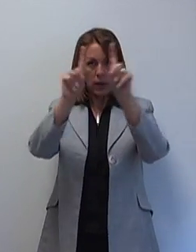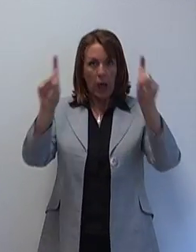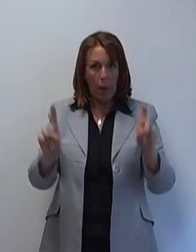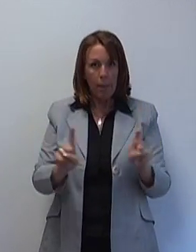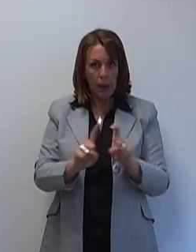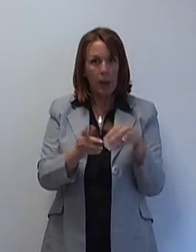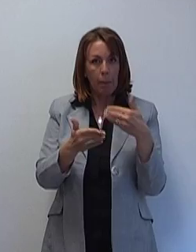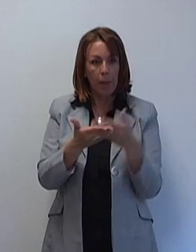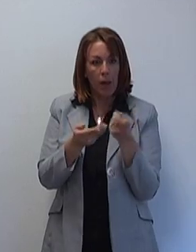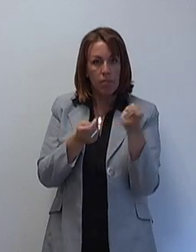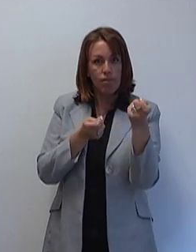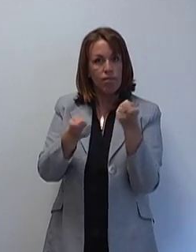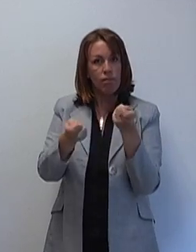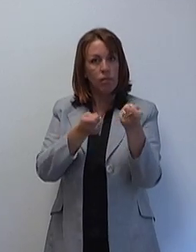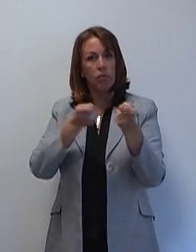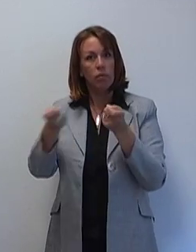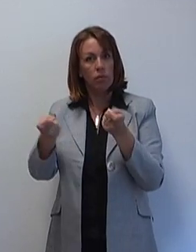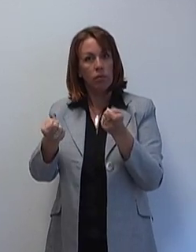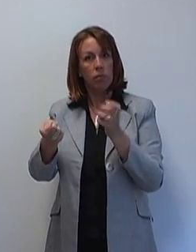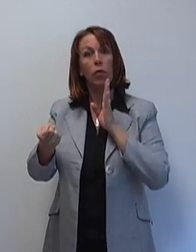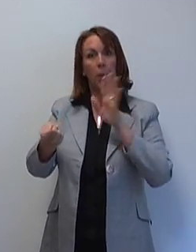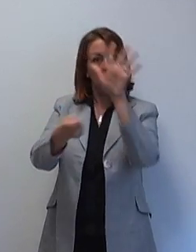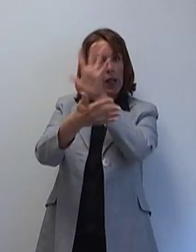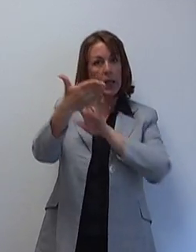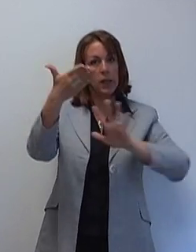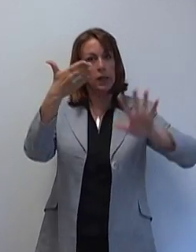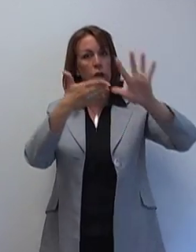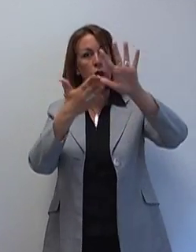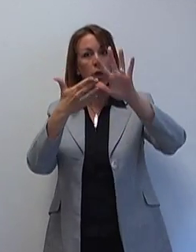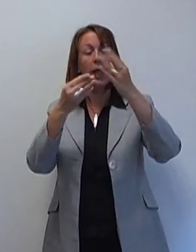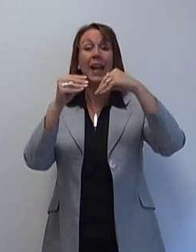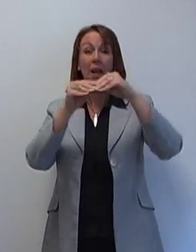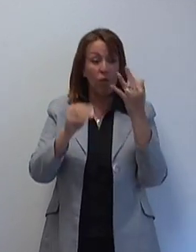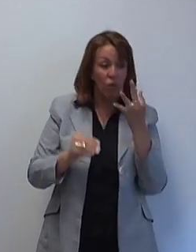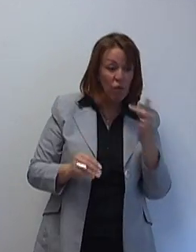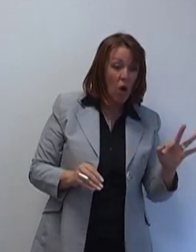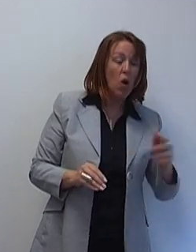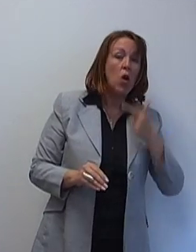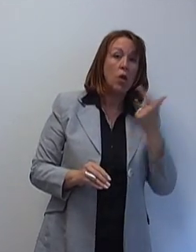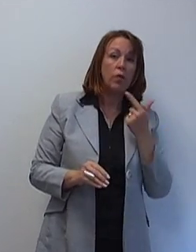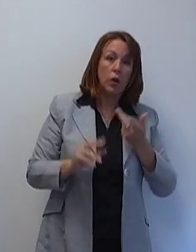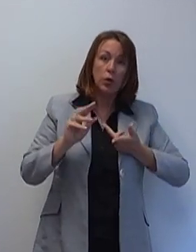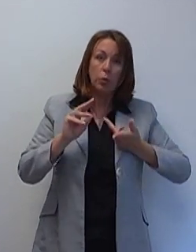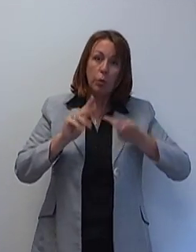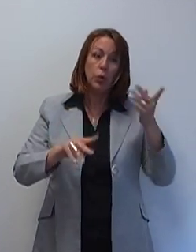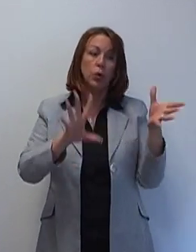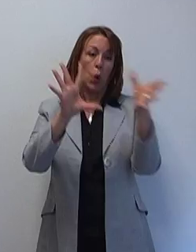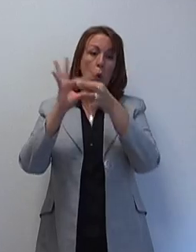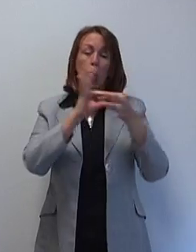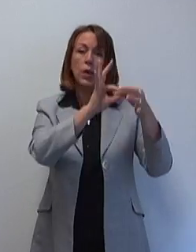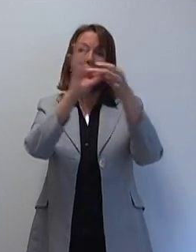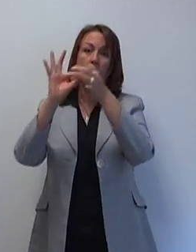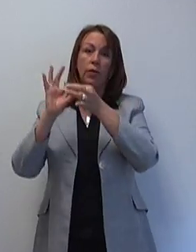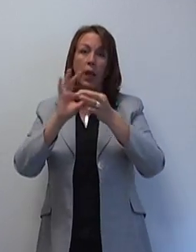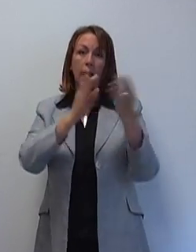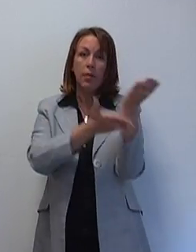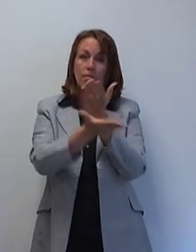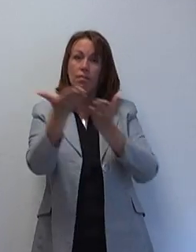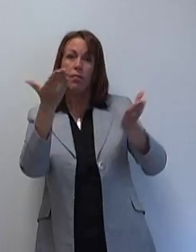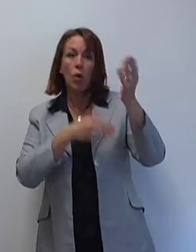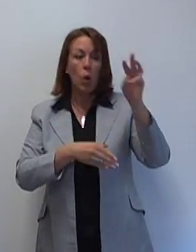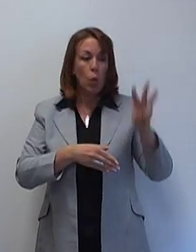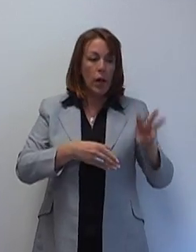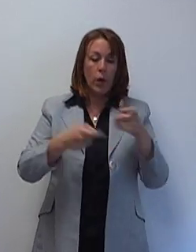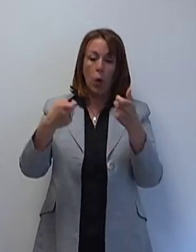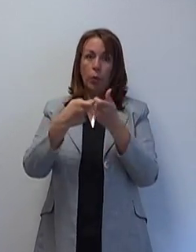d'un État qui tienne la route et qui se maintienne au niveau fédéral belge, et puis surtout, on a besoin d'une nouvelle gouvernance francophone, beaucoup plus unifiée et beaucoup plus